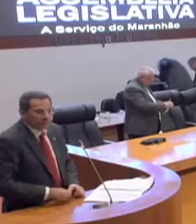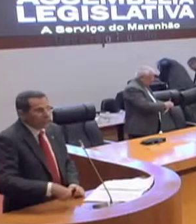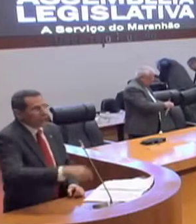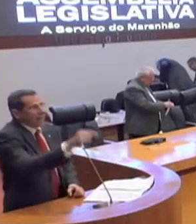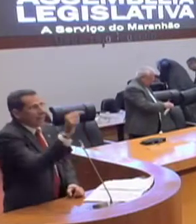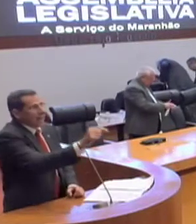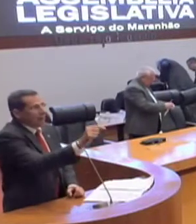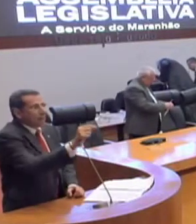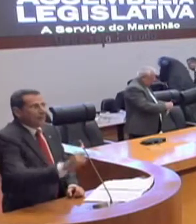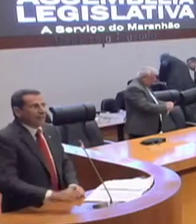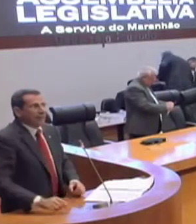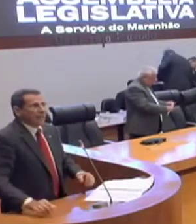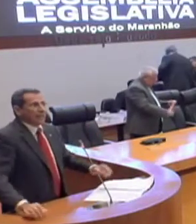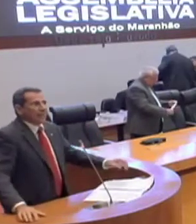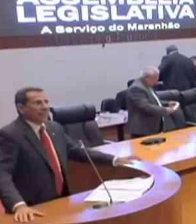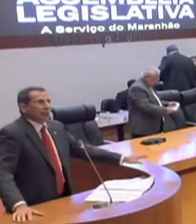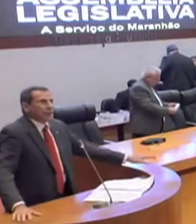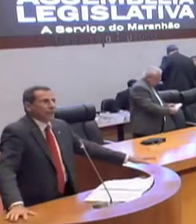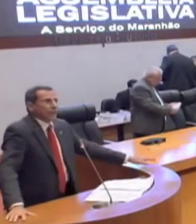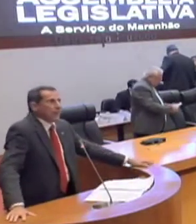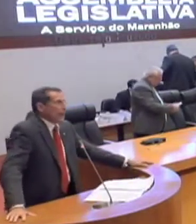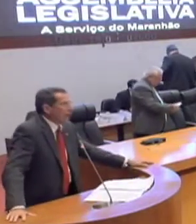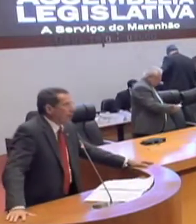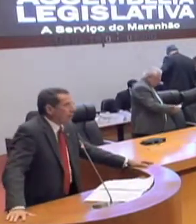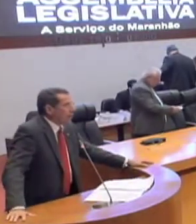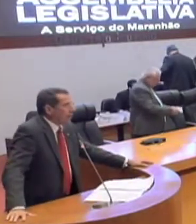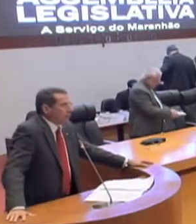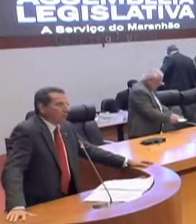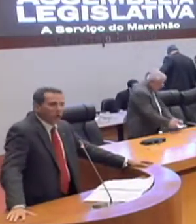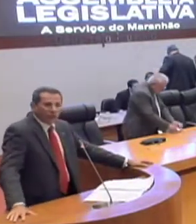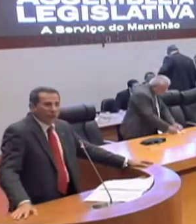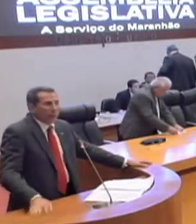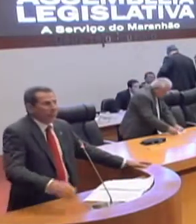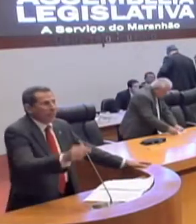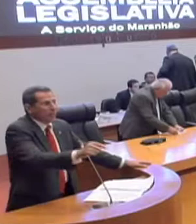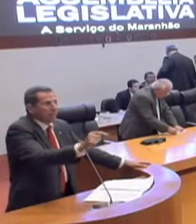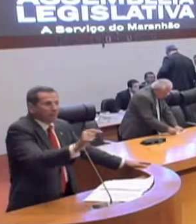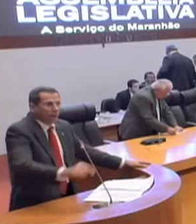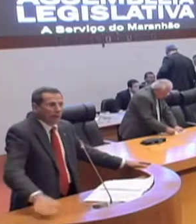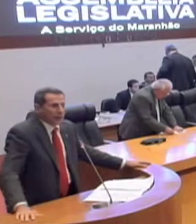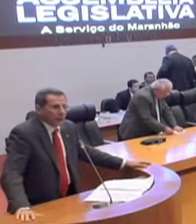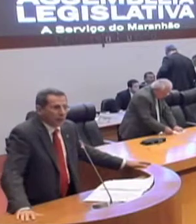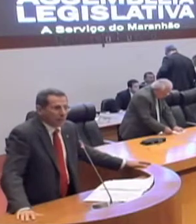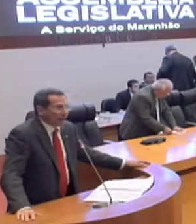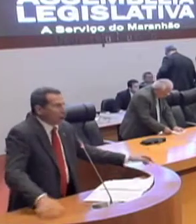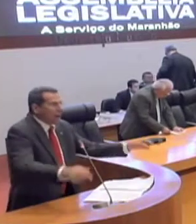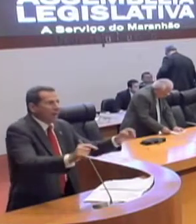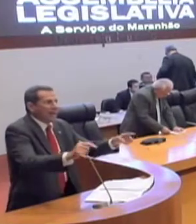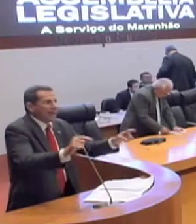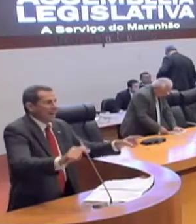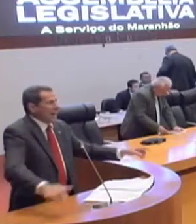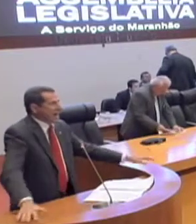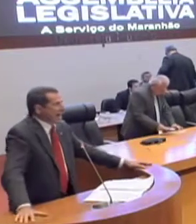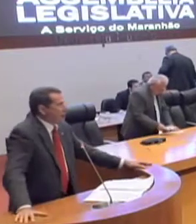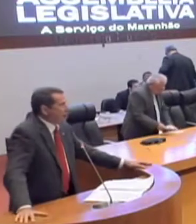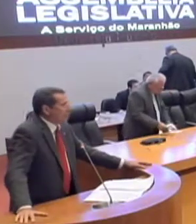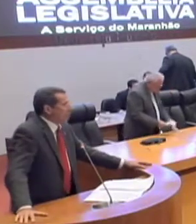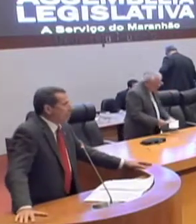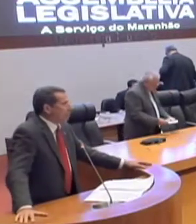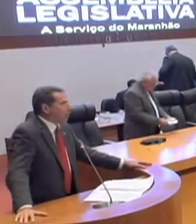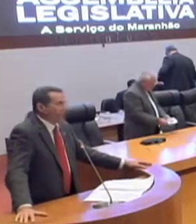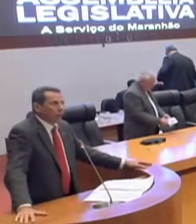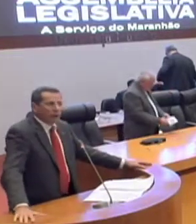Dino, de criar a Secretaria da Agricultura Familiar, porque nós sabemos e repito, talvez, pela última vez nessa Casa,